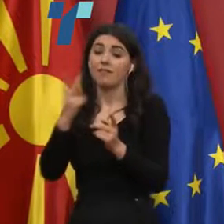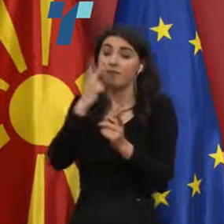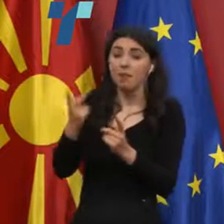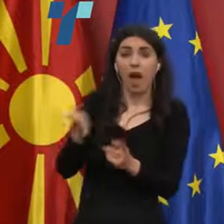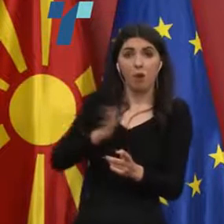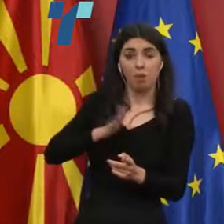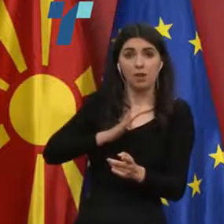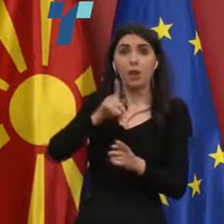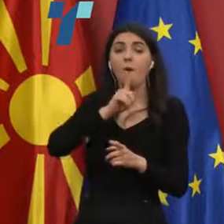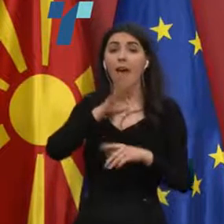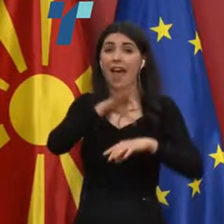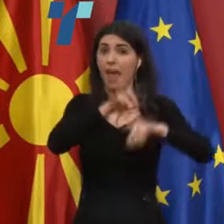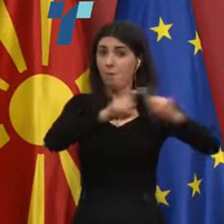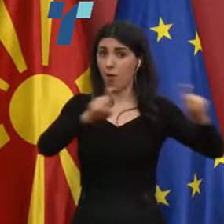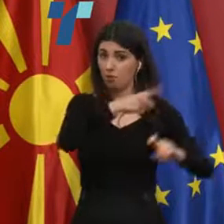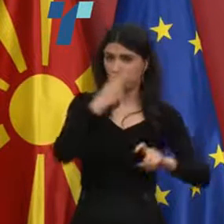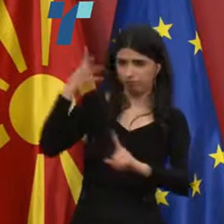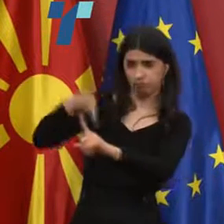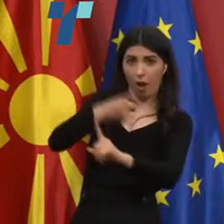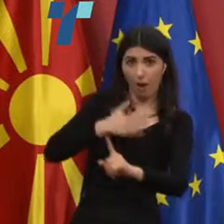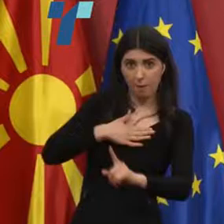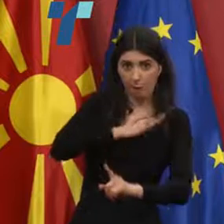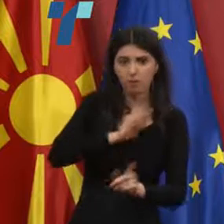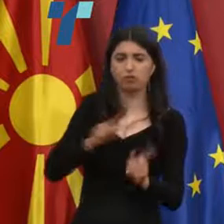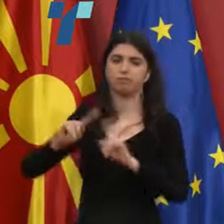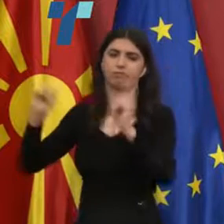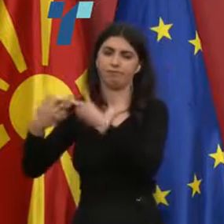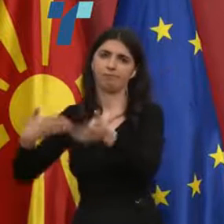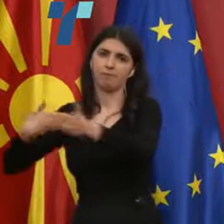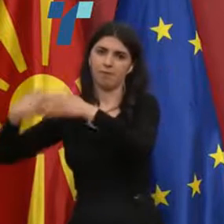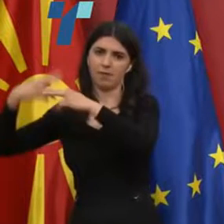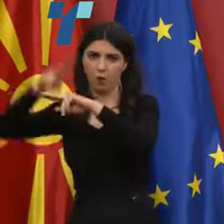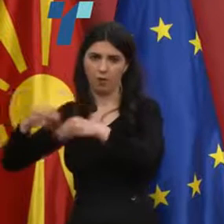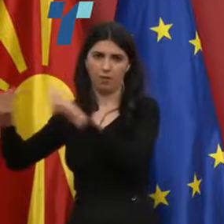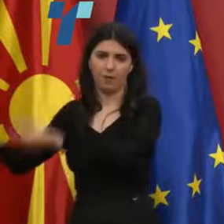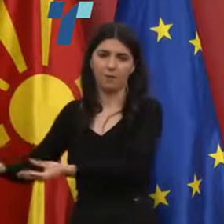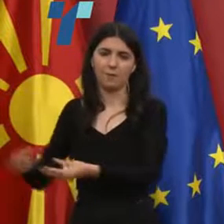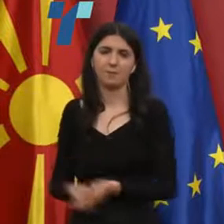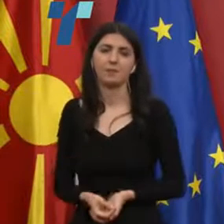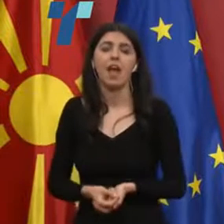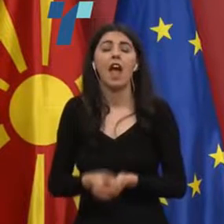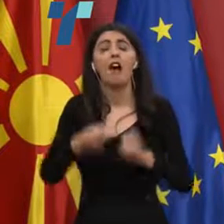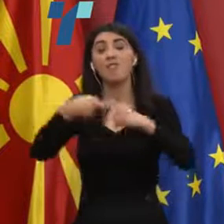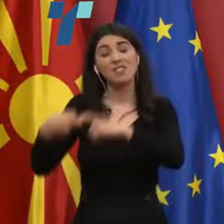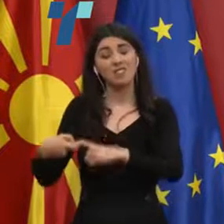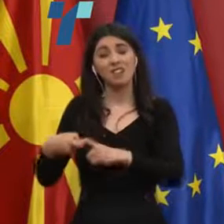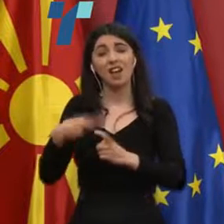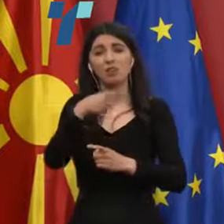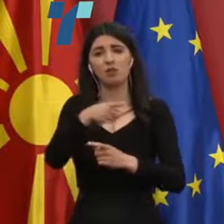епидемиолозите го проценуваат од анкетите. Во однозна скринингот